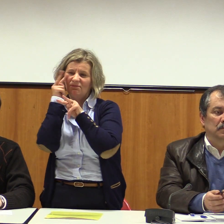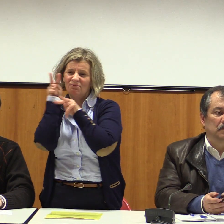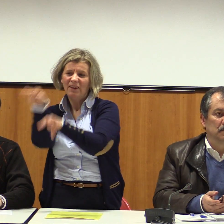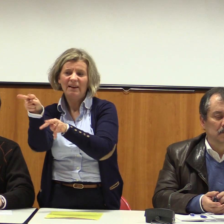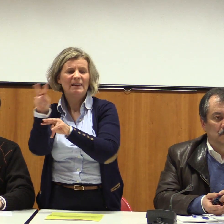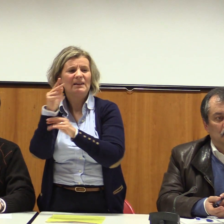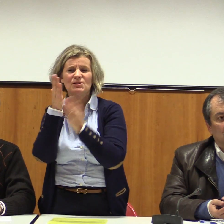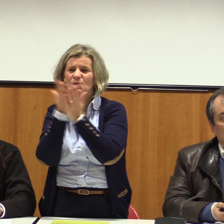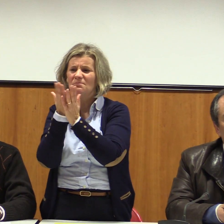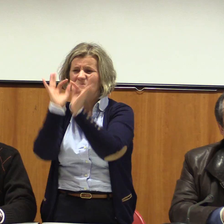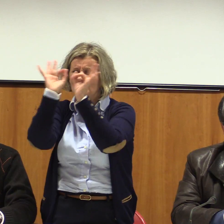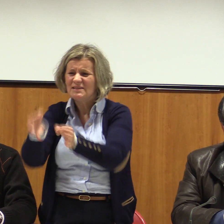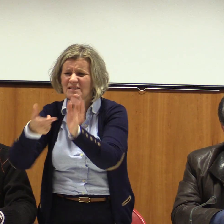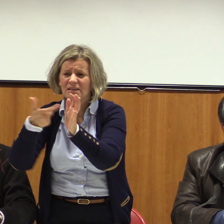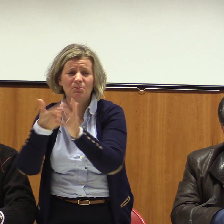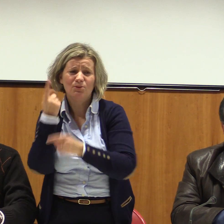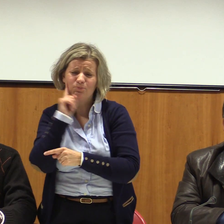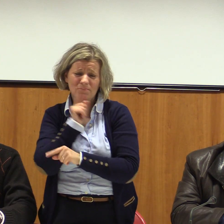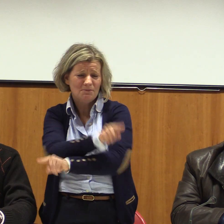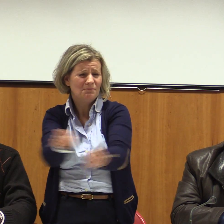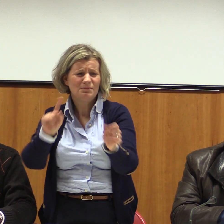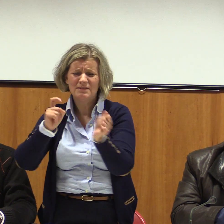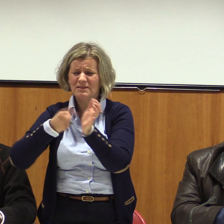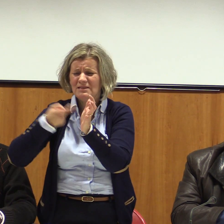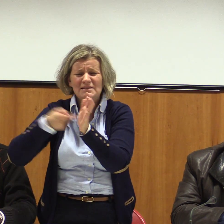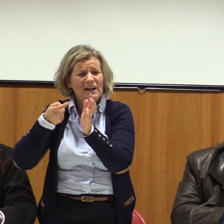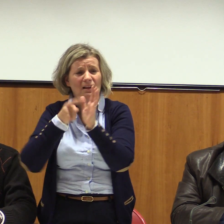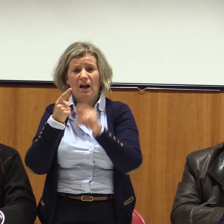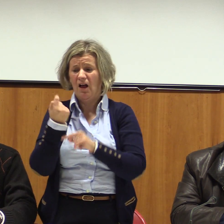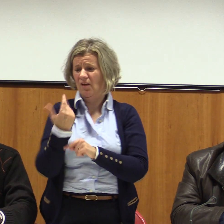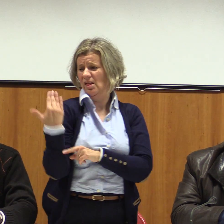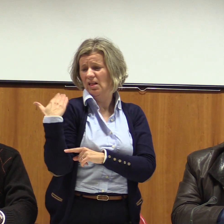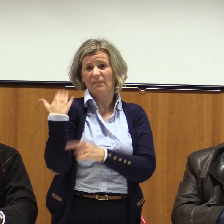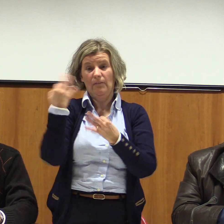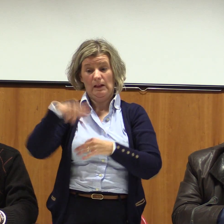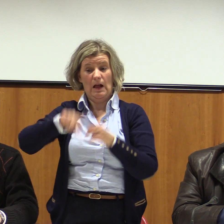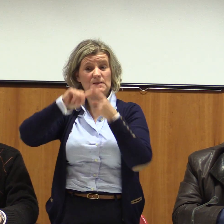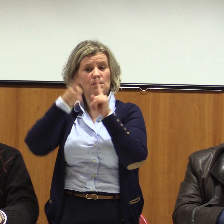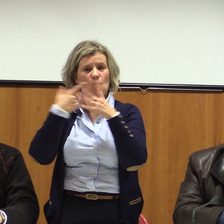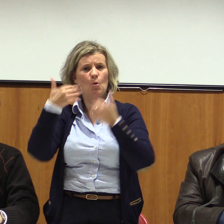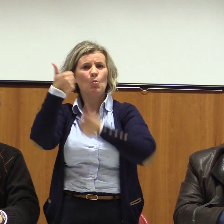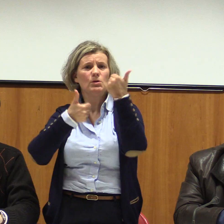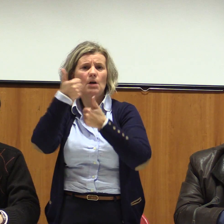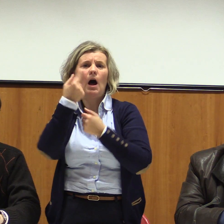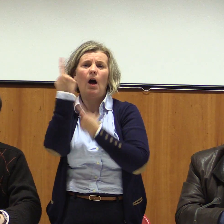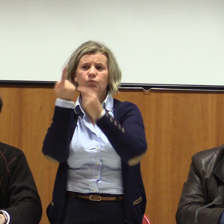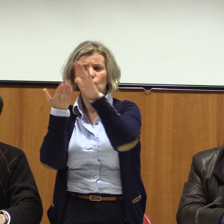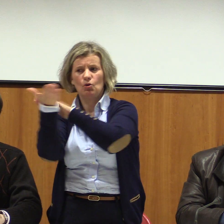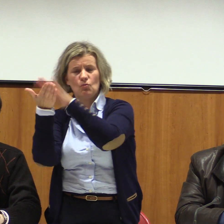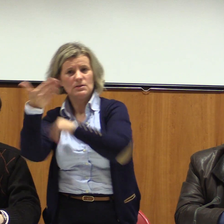esta nossa questão. E olhar para a nossa área, e no caso do Ministério da Educação, olhar para a área da docência e da Língua Gestual Portuguesa,